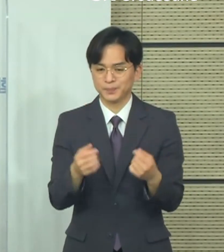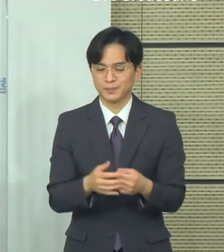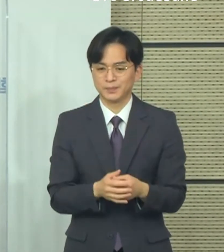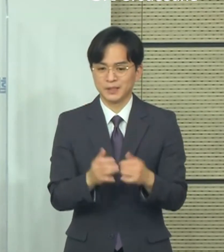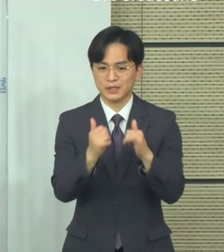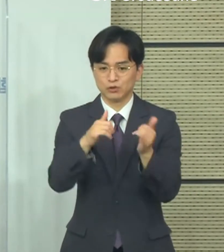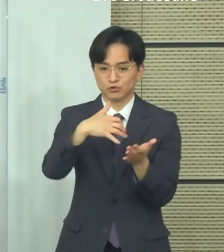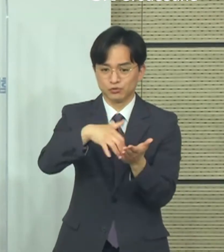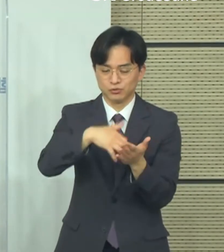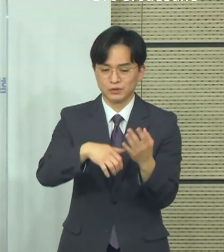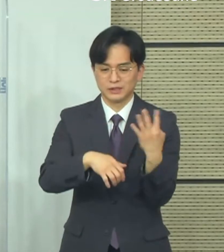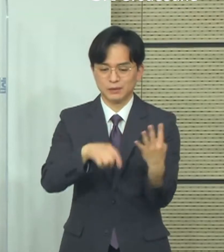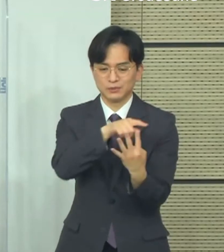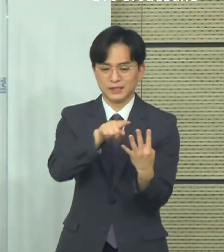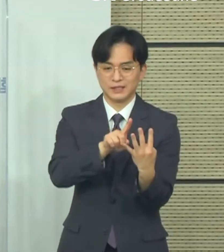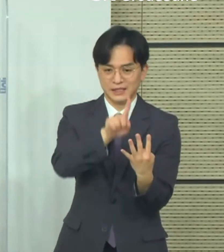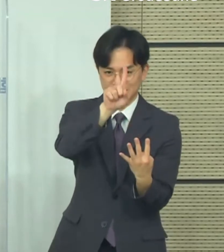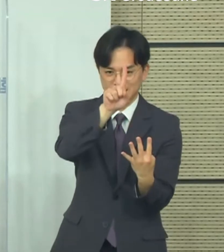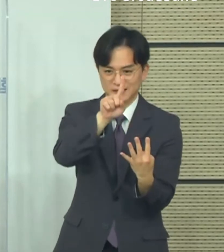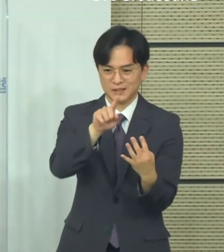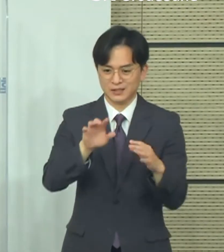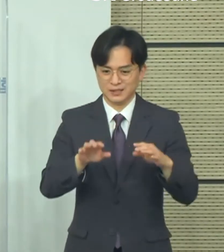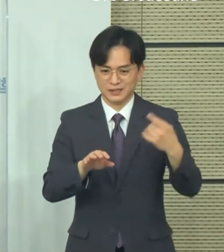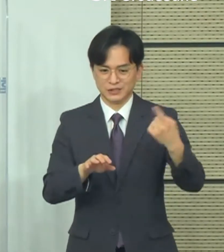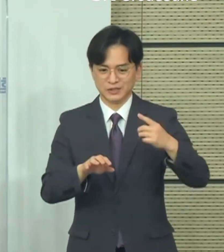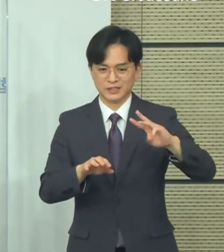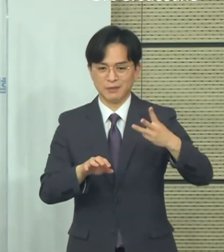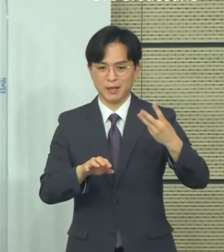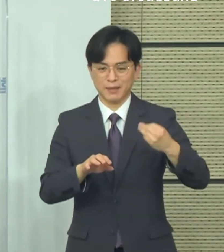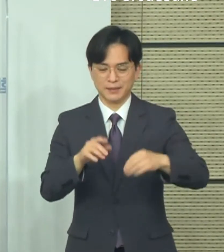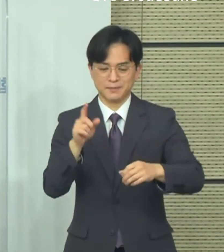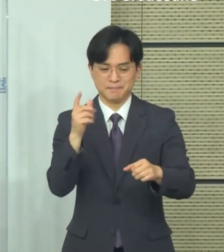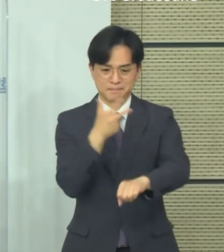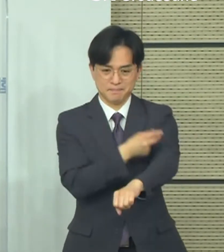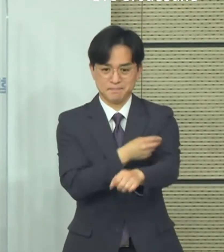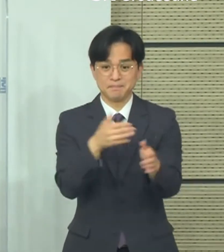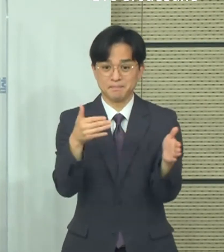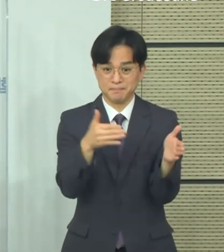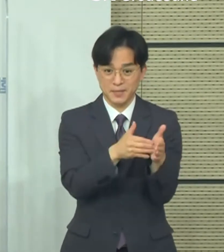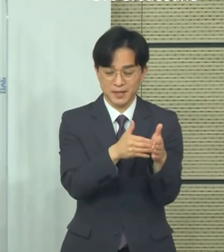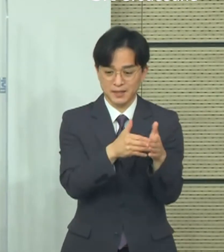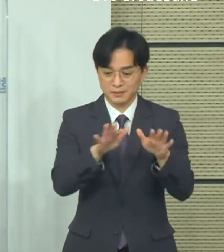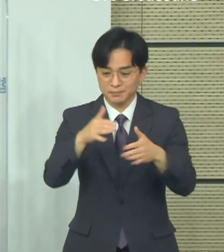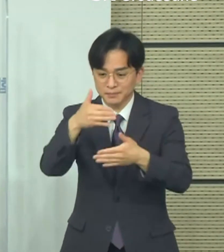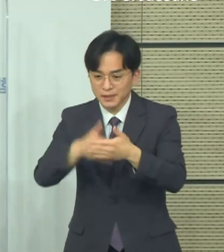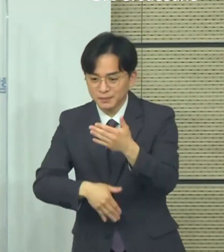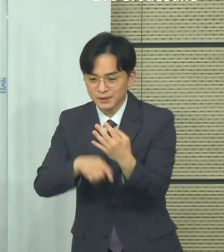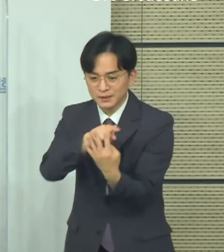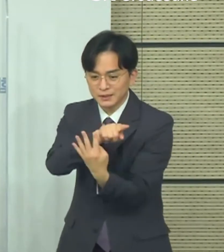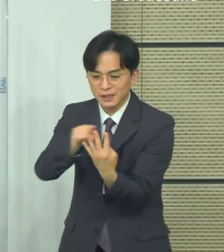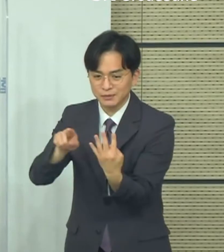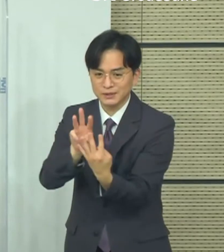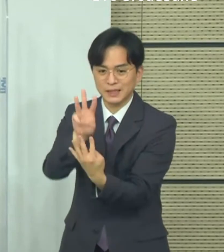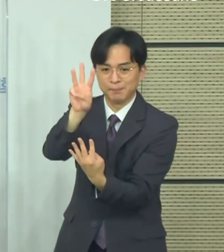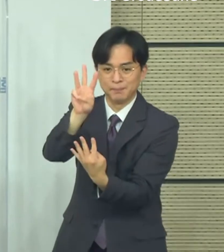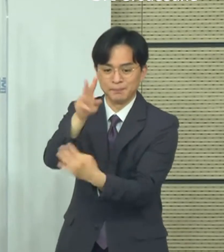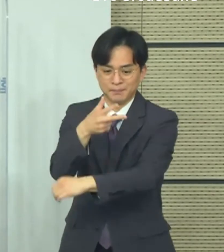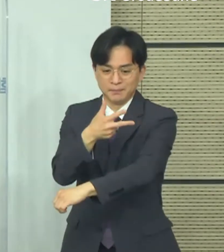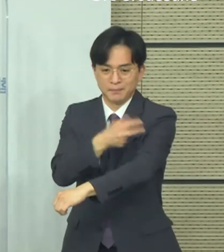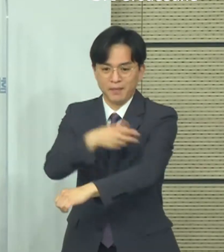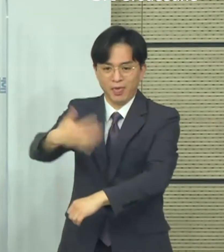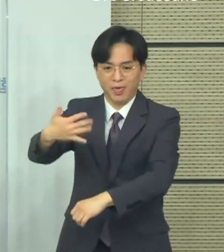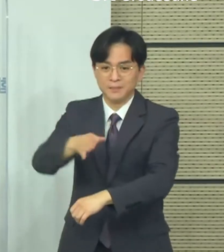4분의 1 정도가 일단 1차 접종을 받은 사항들이기 때문에 결국 4분의 3은 아직까지 접종을 받지 않으신 분들입니다.